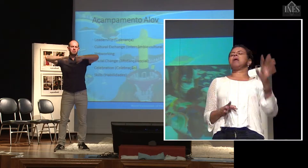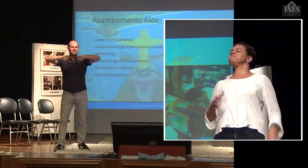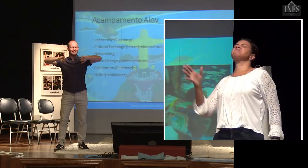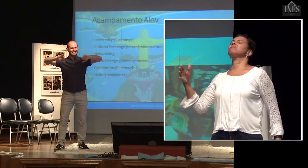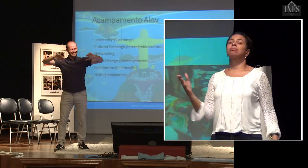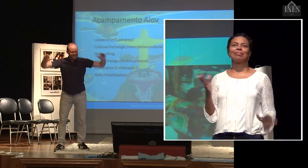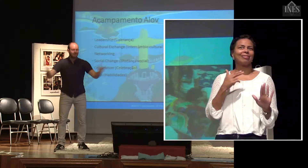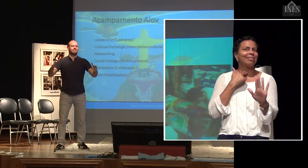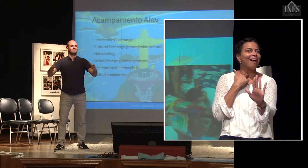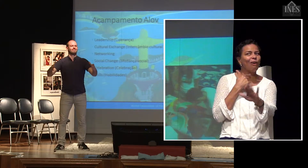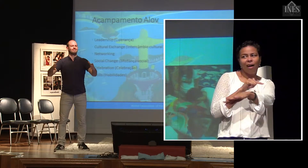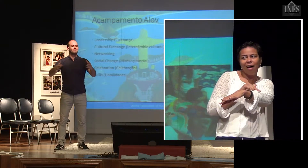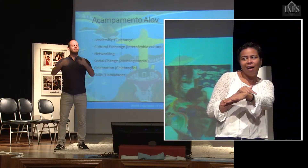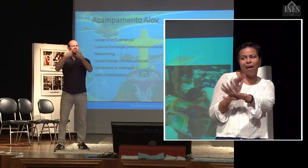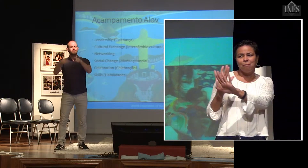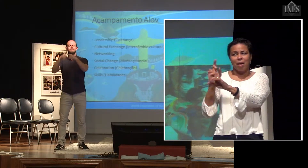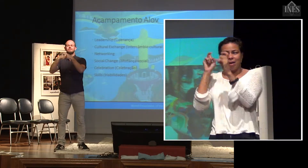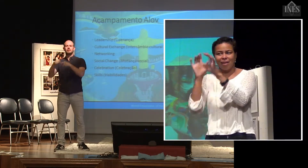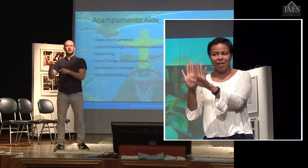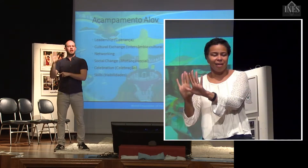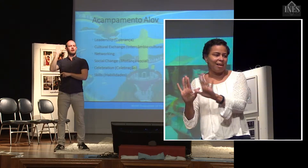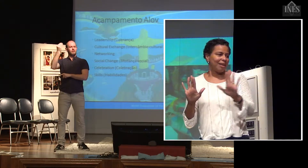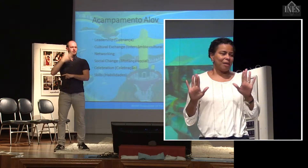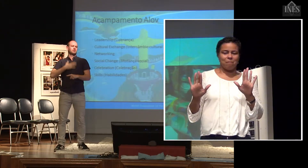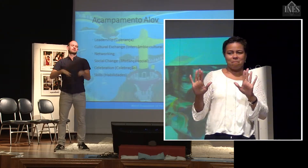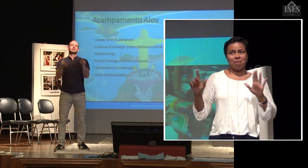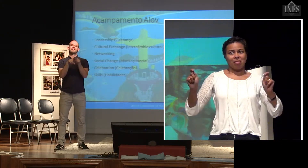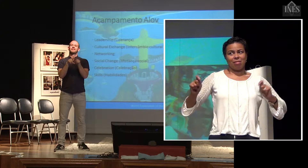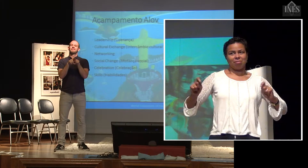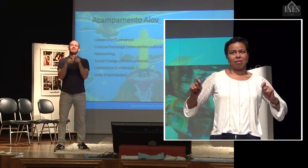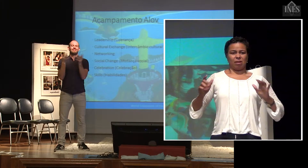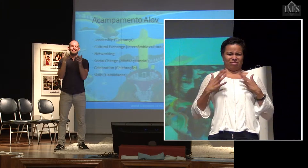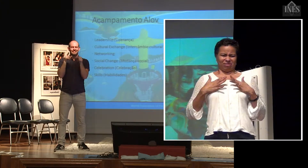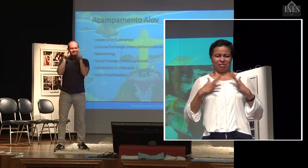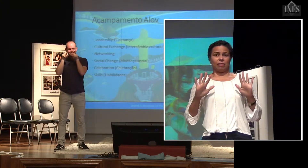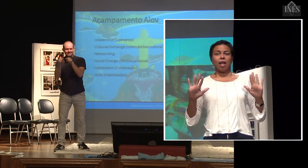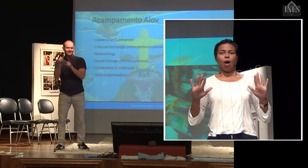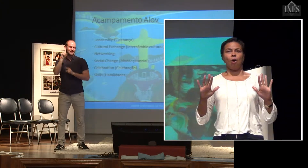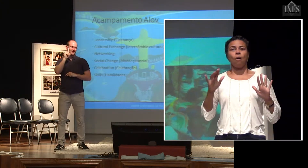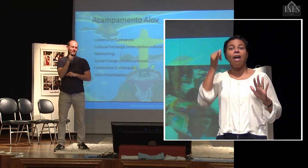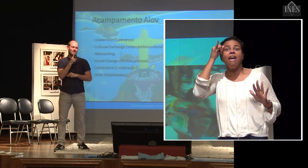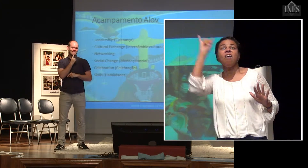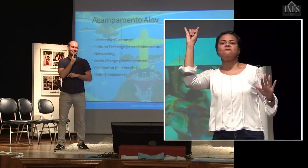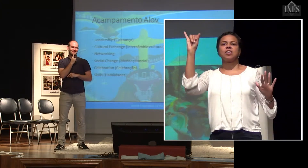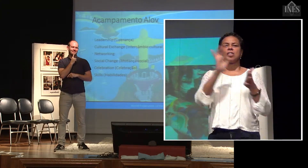tem toda uma preocupação de realmente integrar as pessoas e tirar aquilo que for prejudicial e preconceituoso para a relação entre elas.